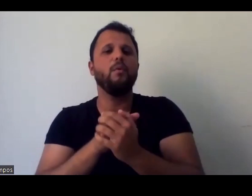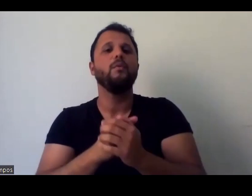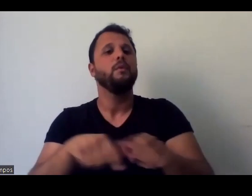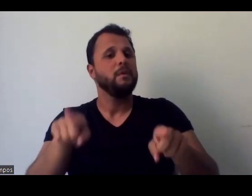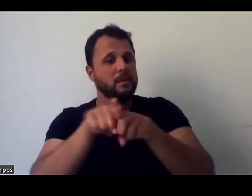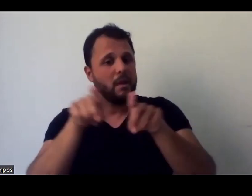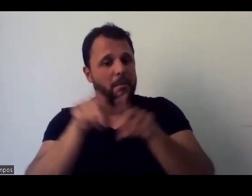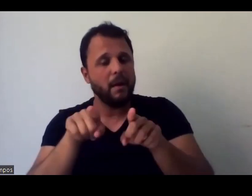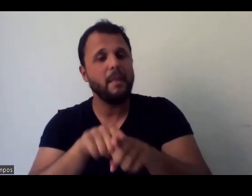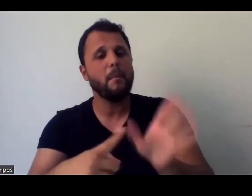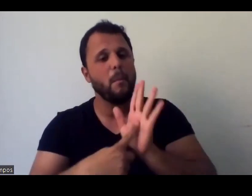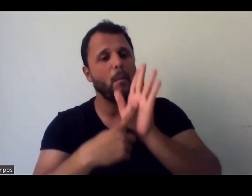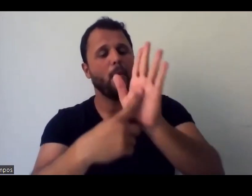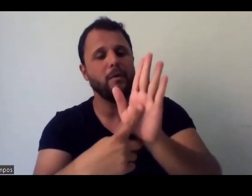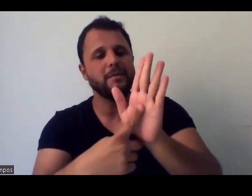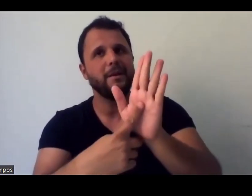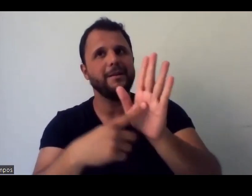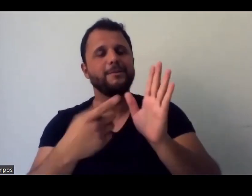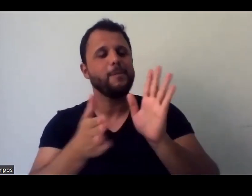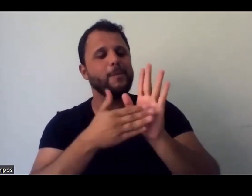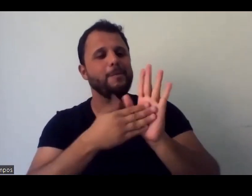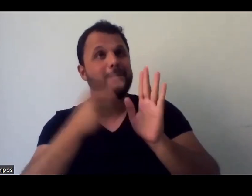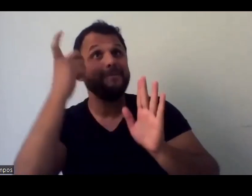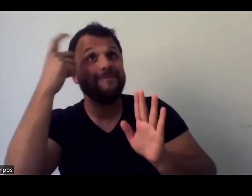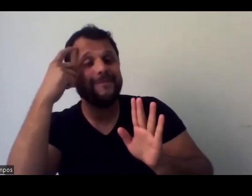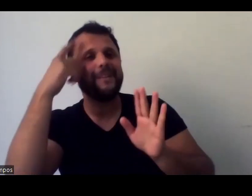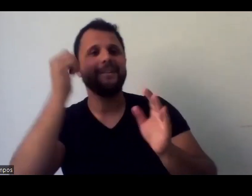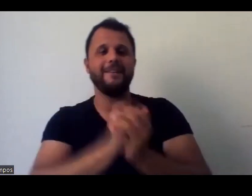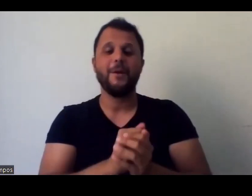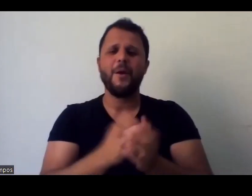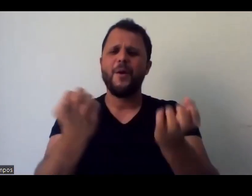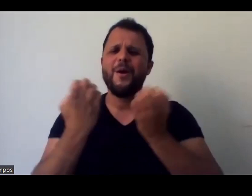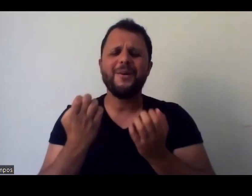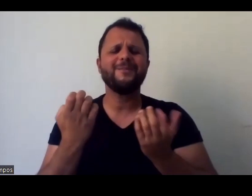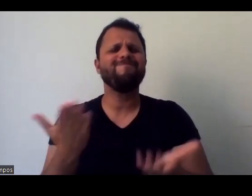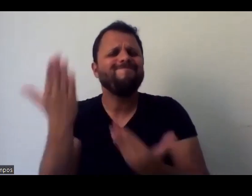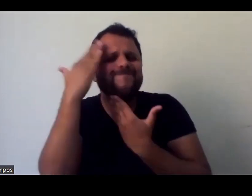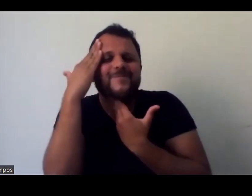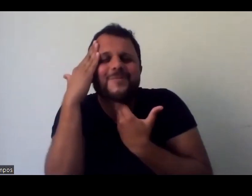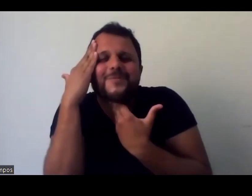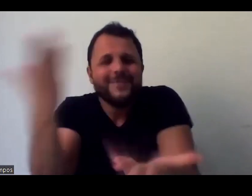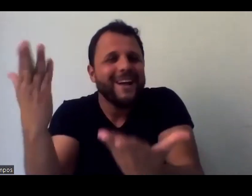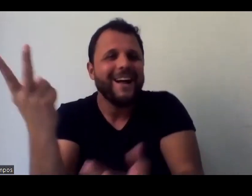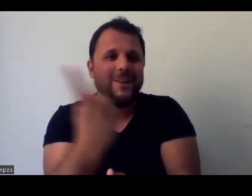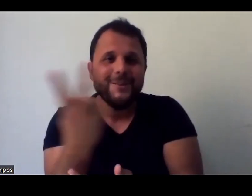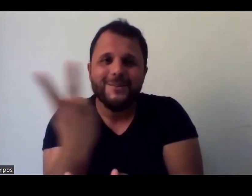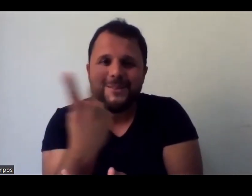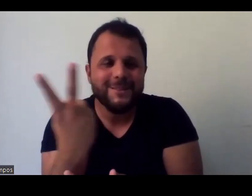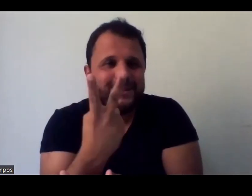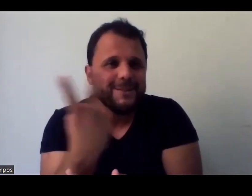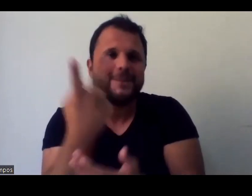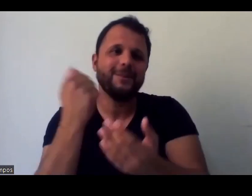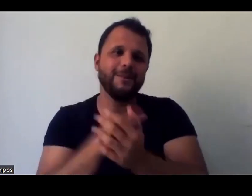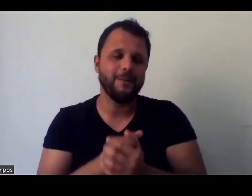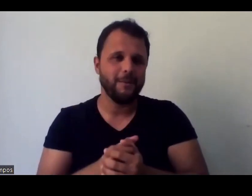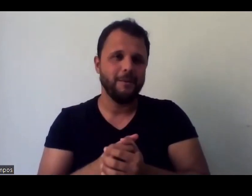e suas ideias. Eu quero agradecer vocês duas imensamente, né, já, indo no fechamento,